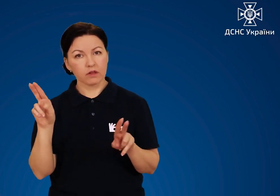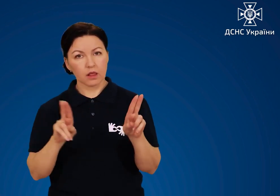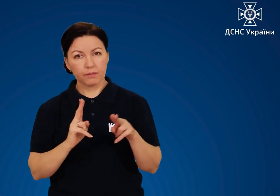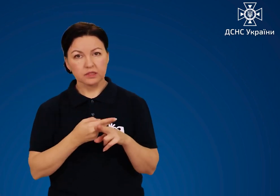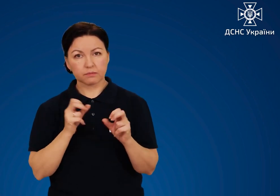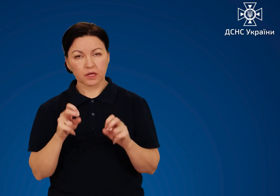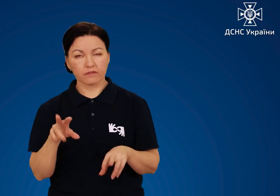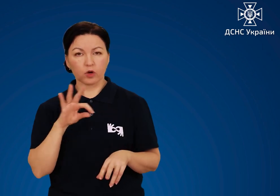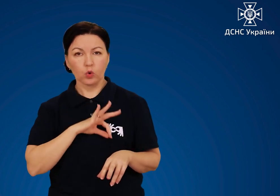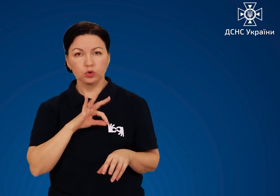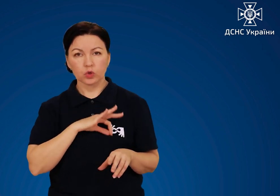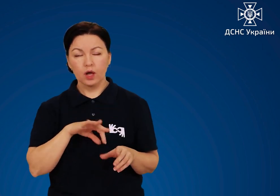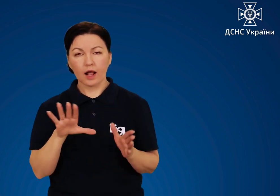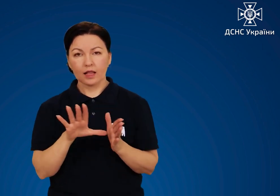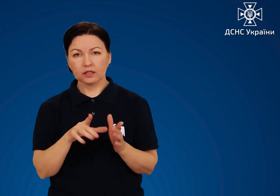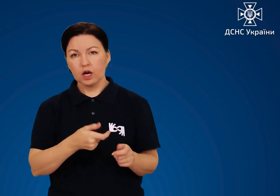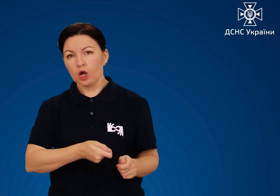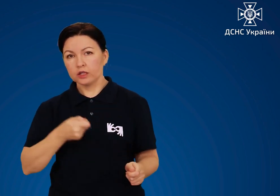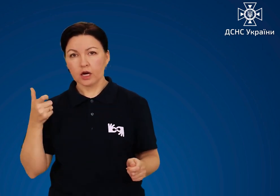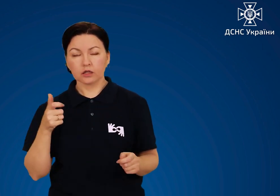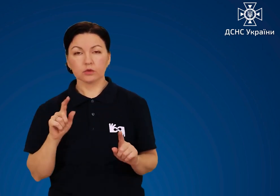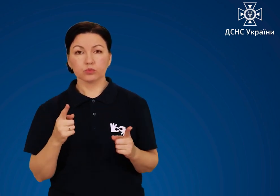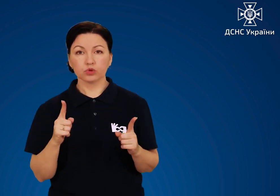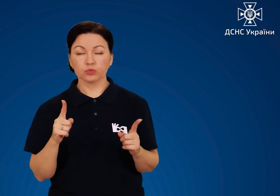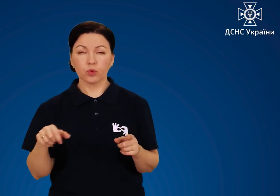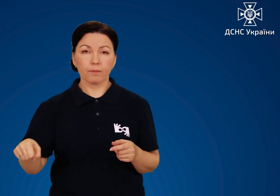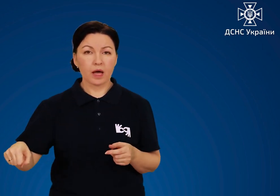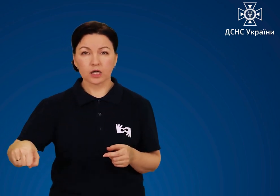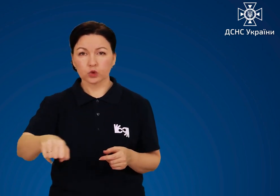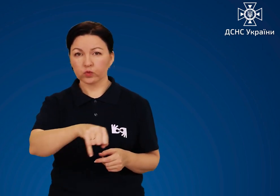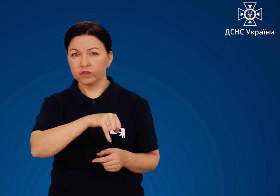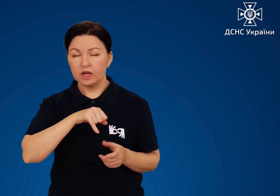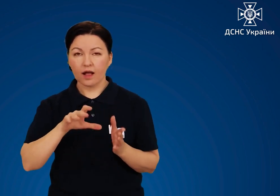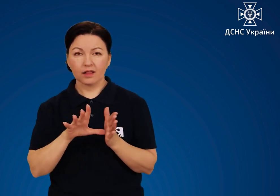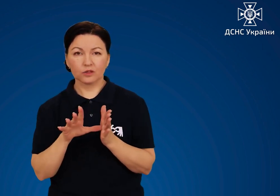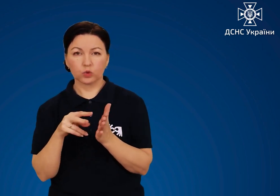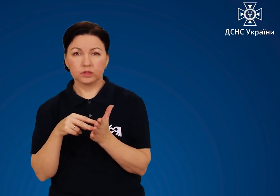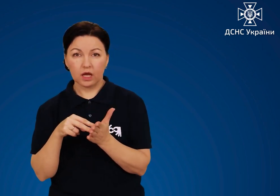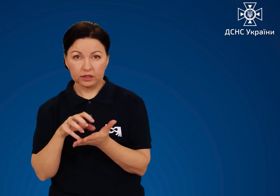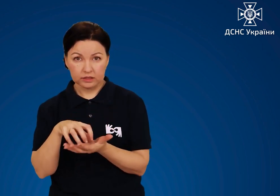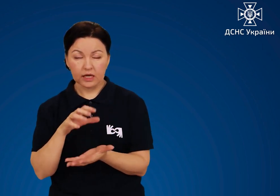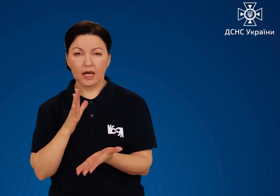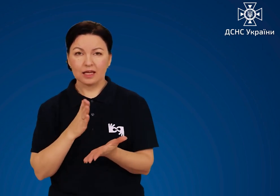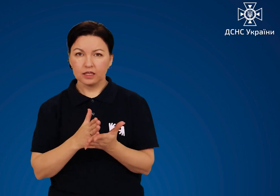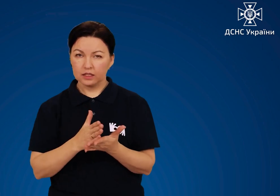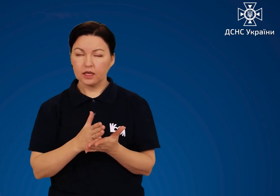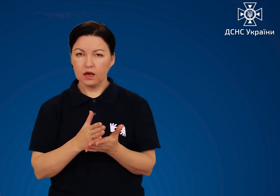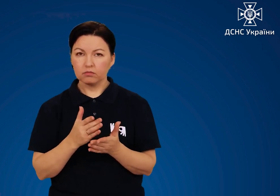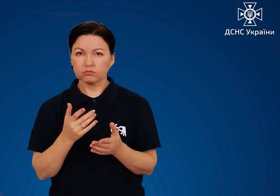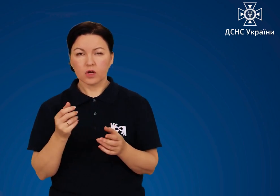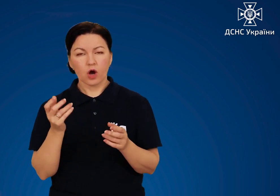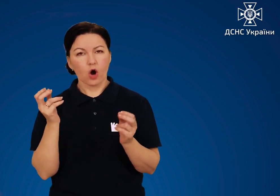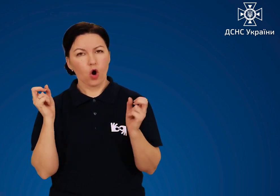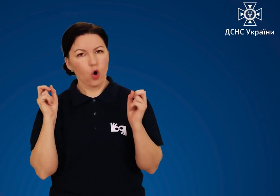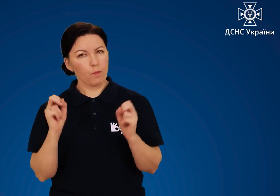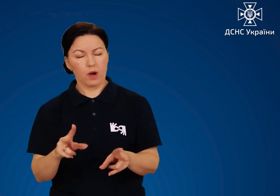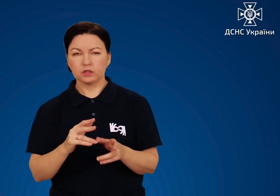безпеки при використанні електрогенераторів, оскільки пересувні електростанції є джерелом